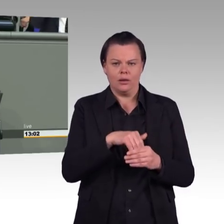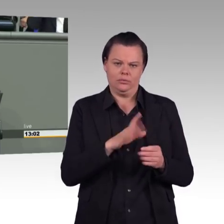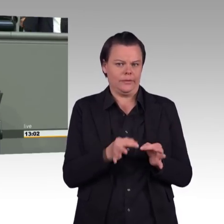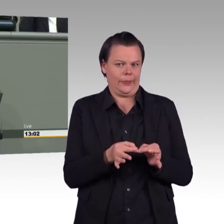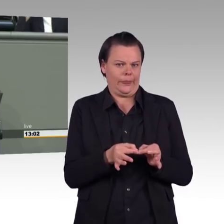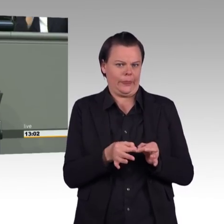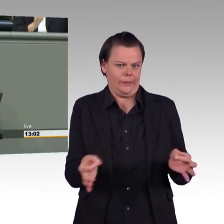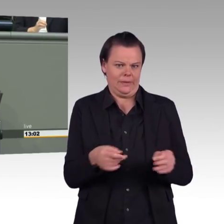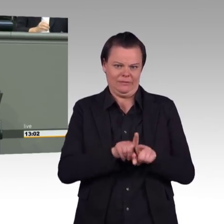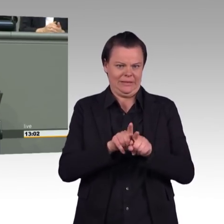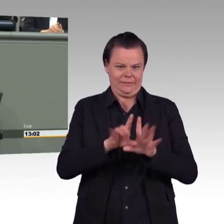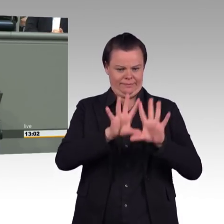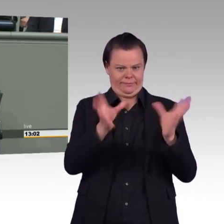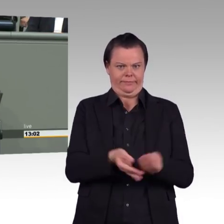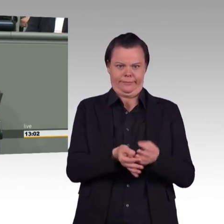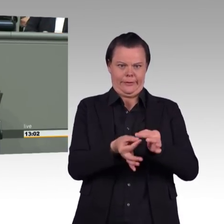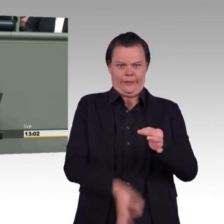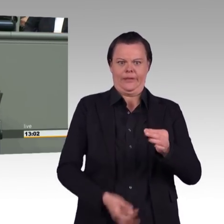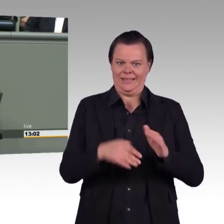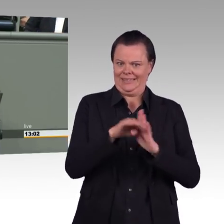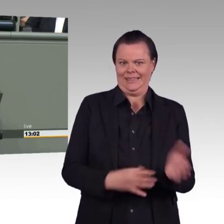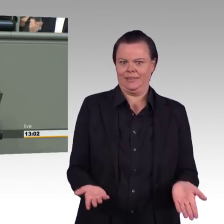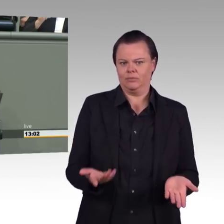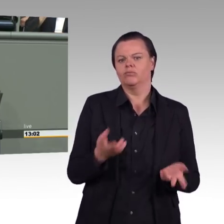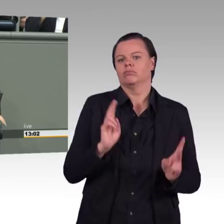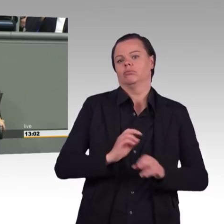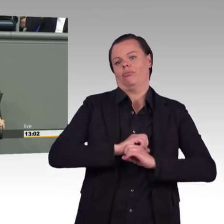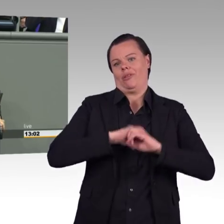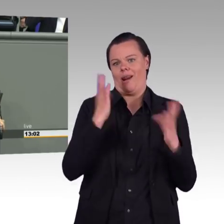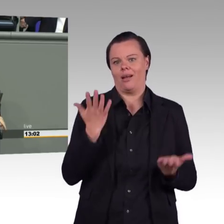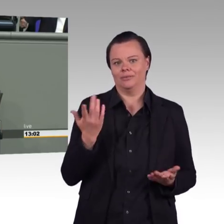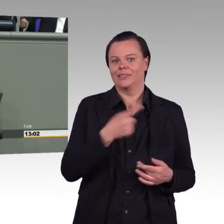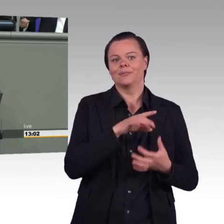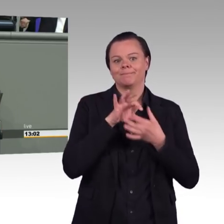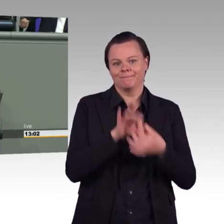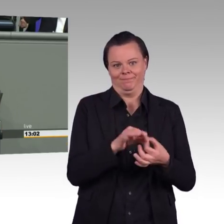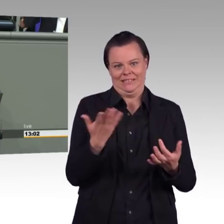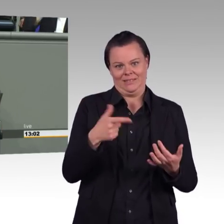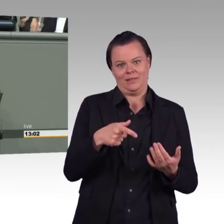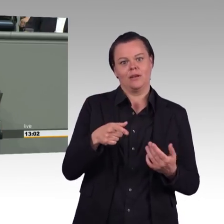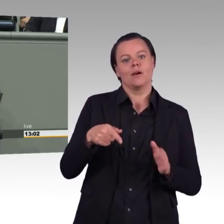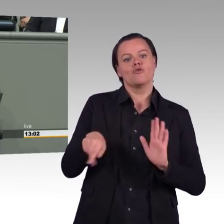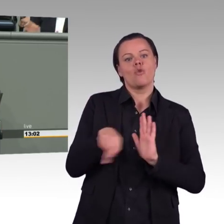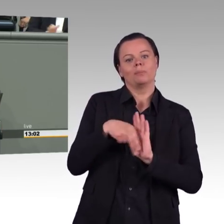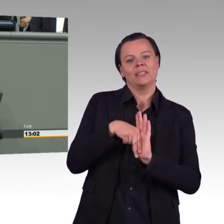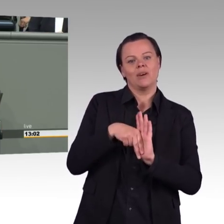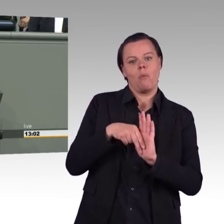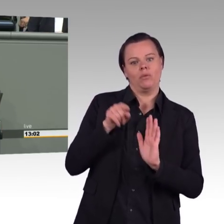einziges Element aus dem Kommissionsbericht heraus. Und das ist der Unterschied zwischen Ihnen und uns, dass wir